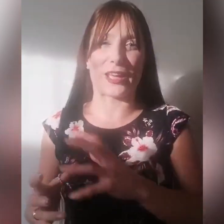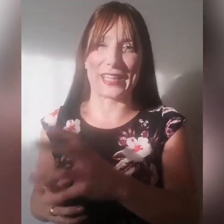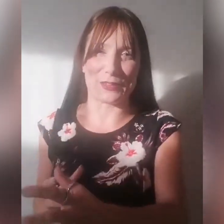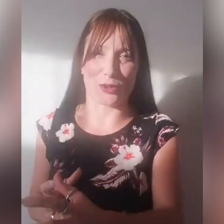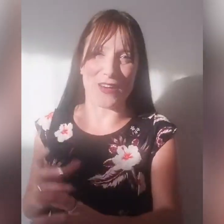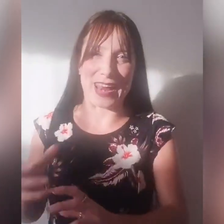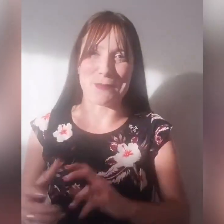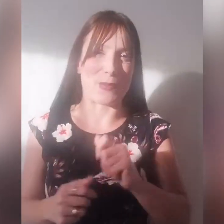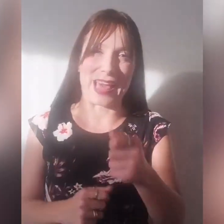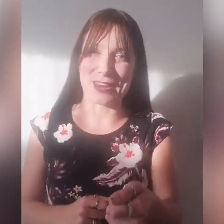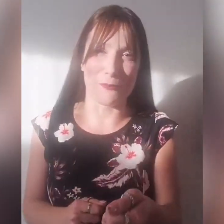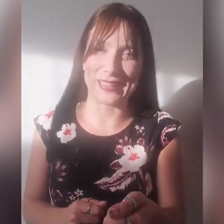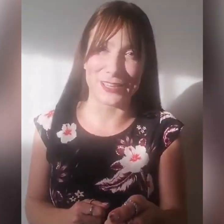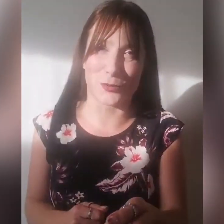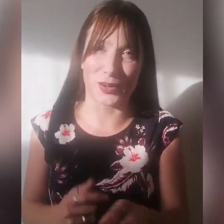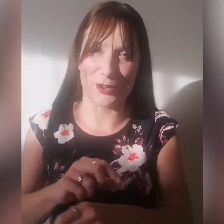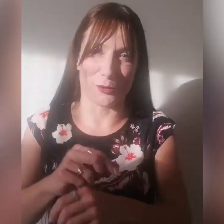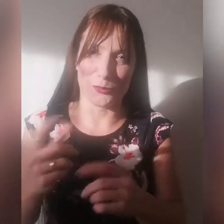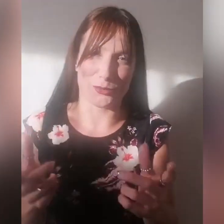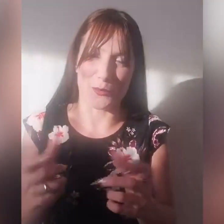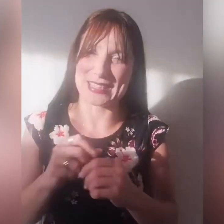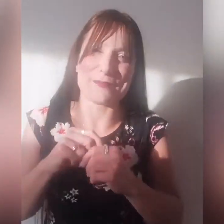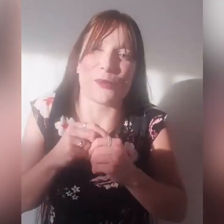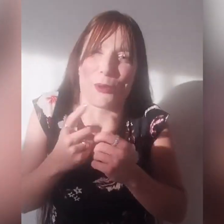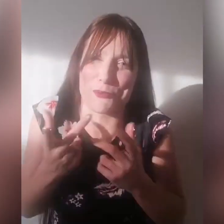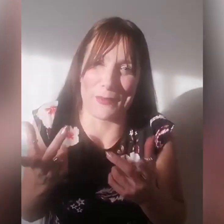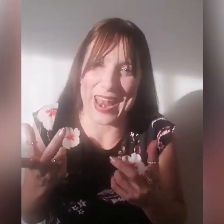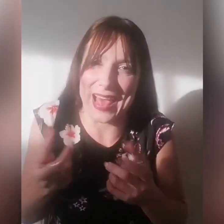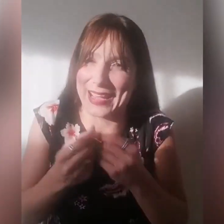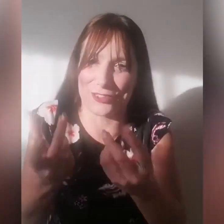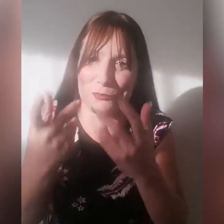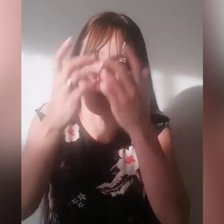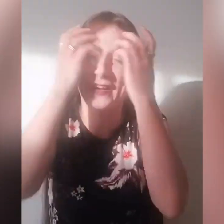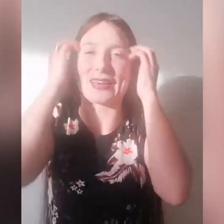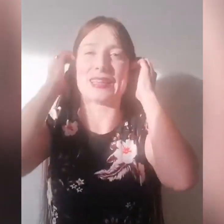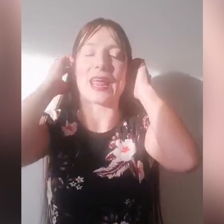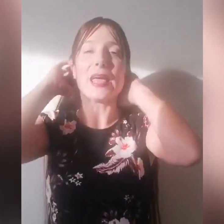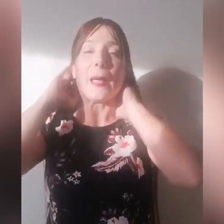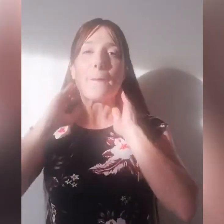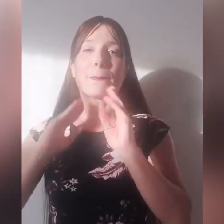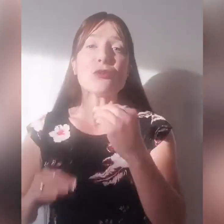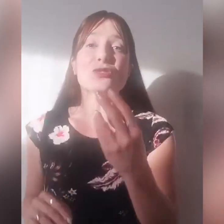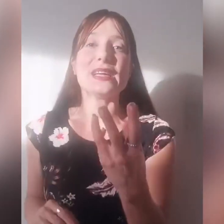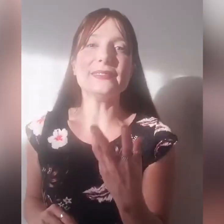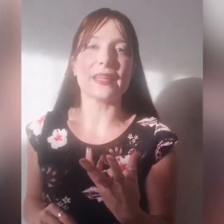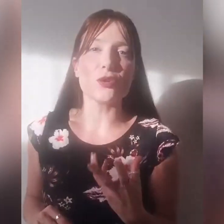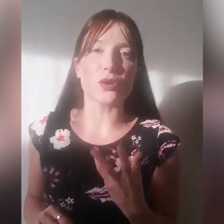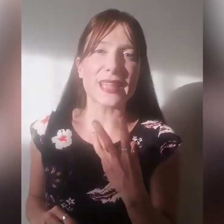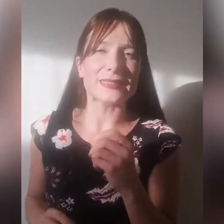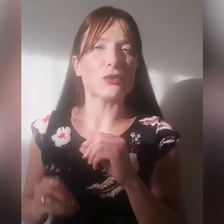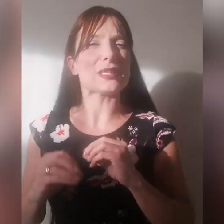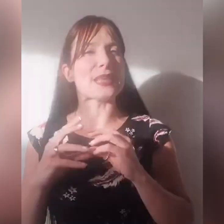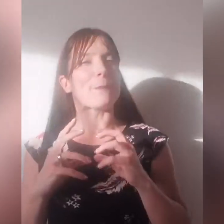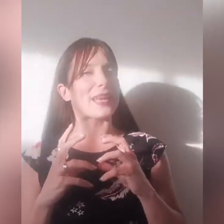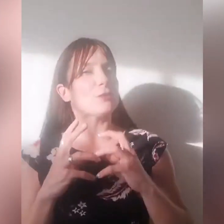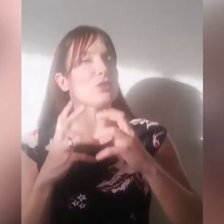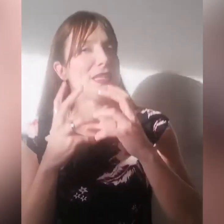che devi trovare ma magari non mandi il curriculum, c'è un esempio proprio banale che ci può far ridere, parlo dell'interiorità, dato che stiamo parlando di